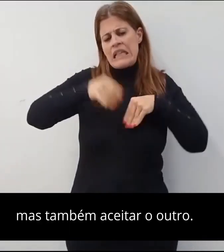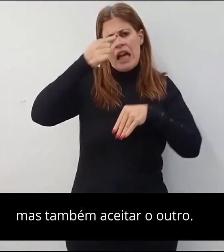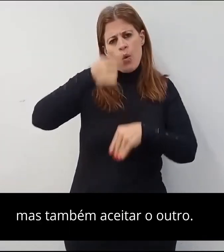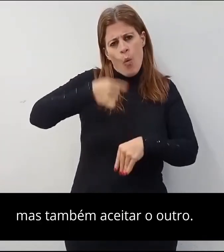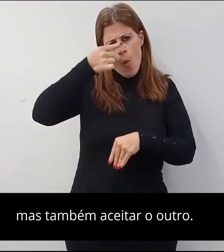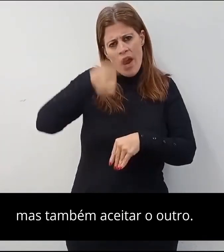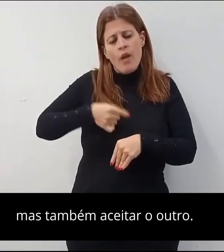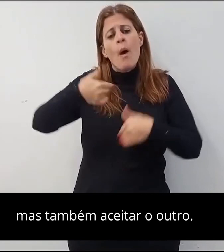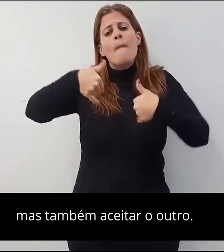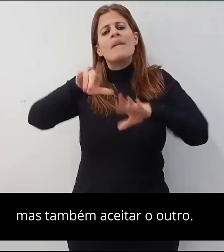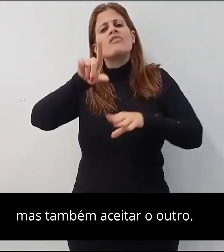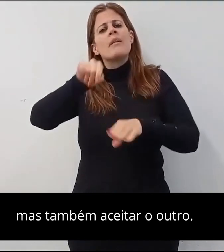aceitar o outro.